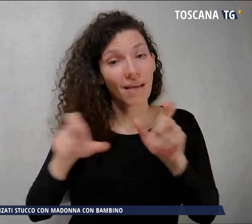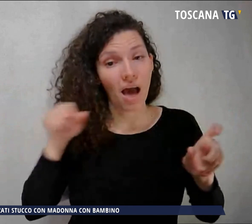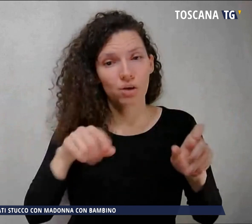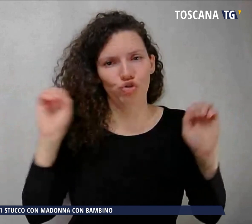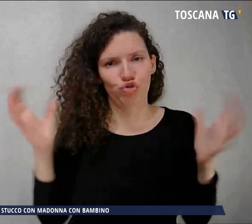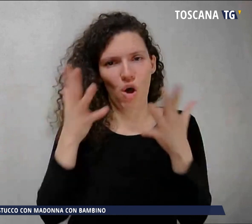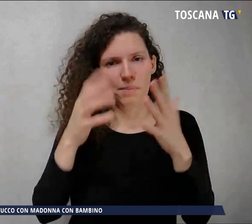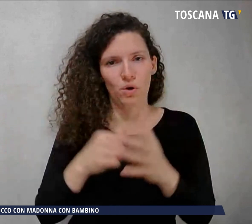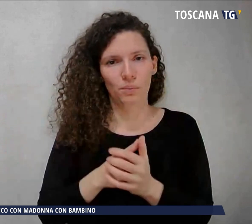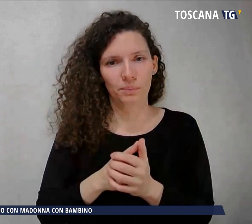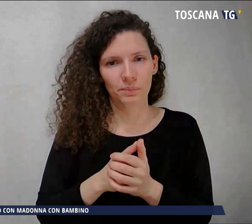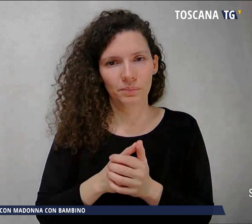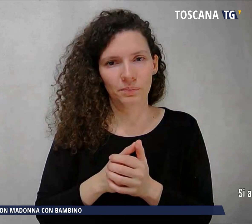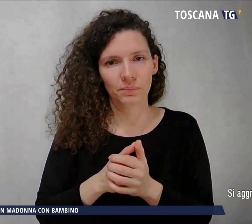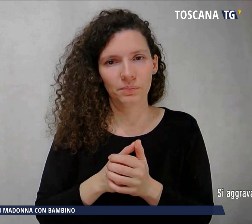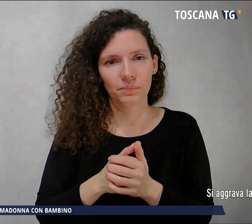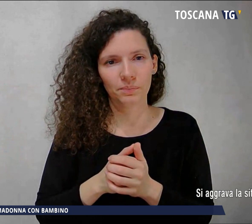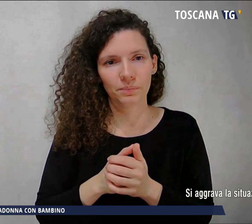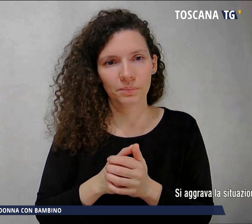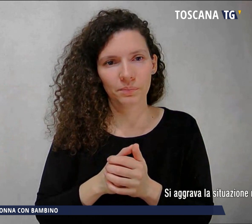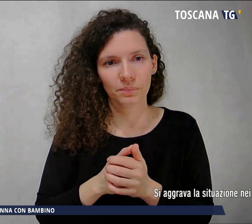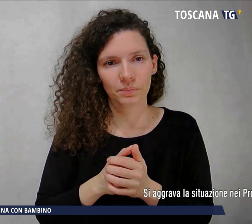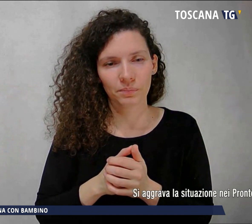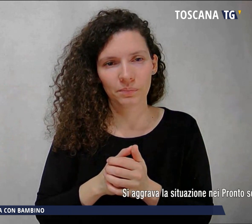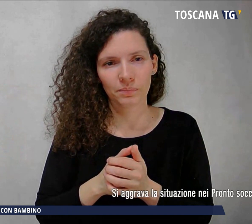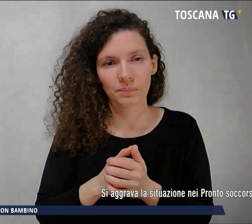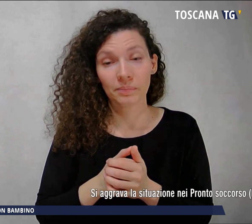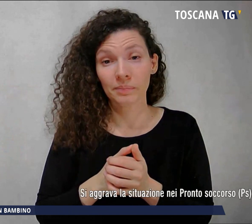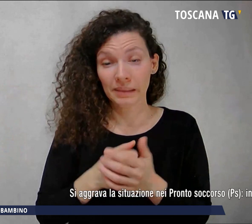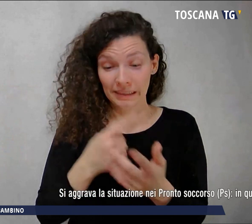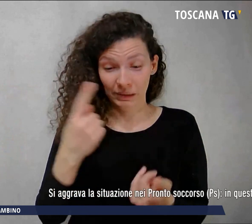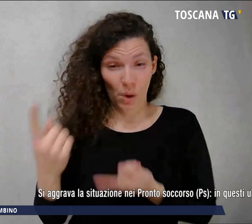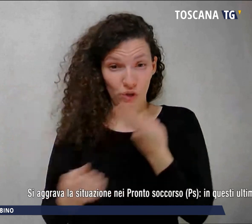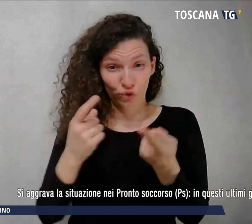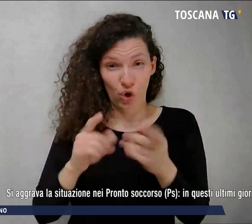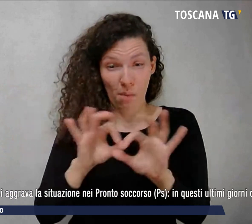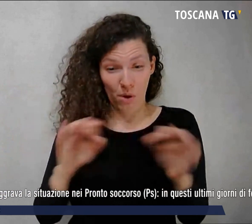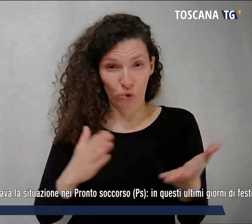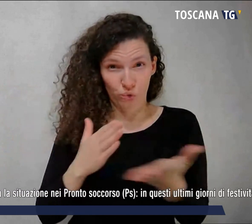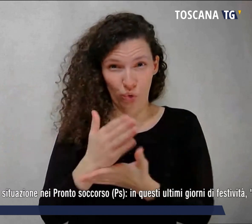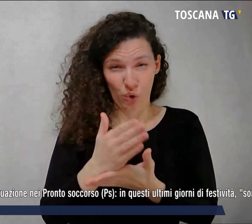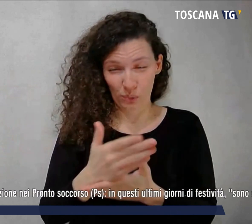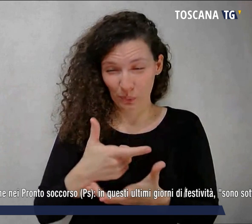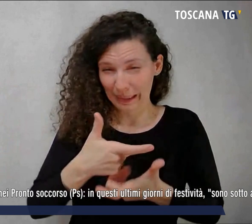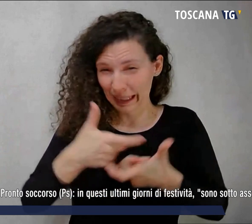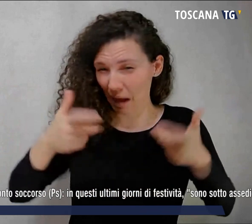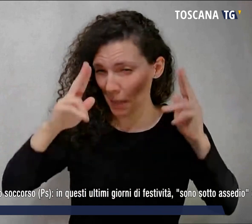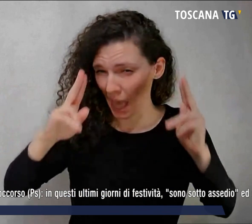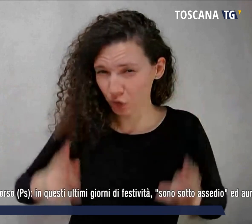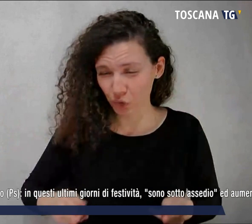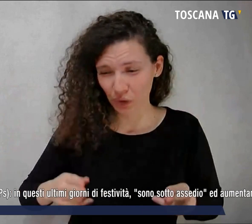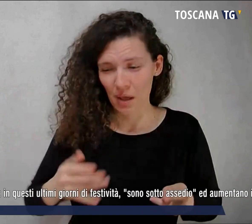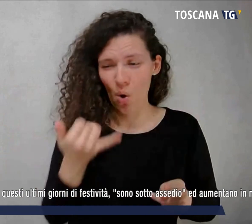Si aggrava la situazione nei pronto soccorso. In questi ultimi giorni di festività sono proprio